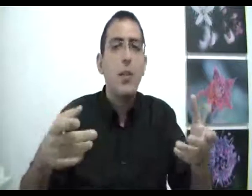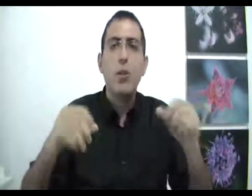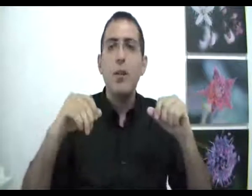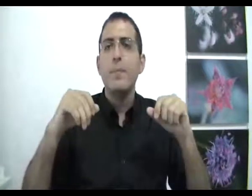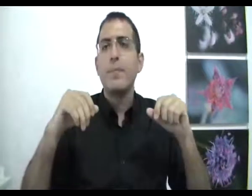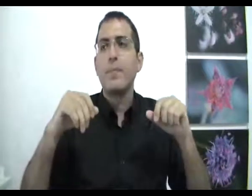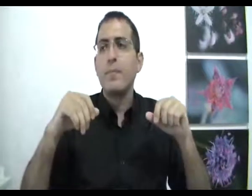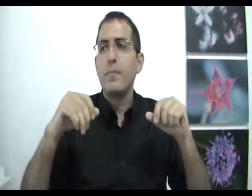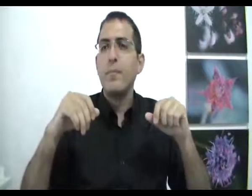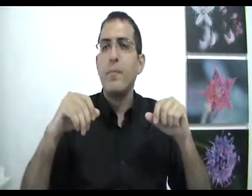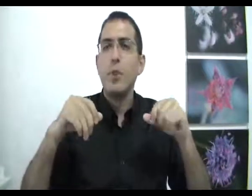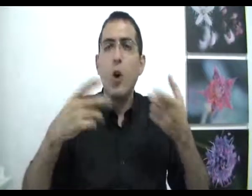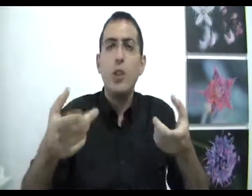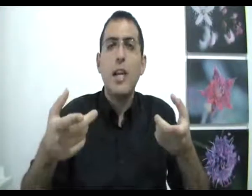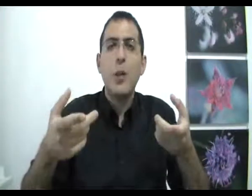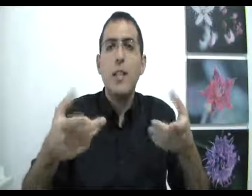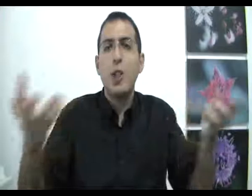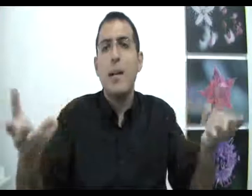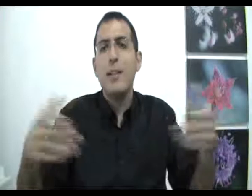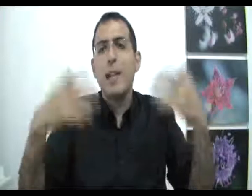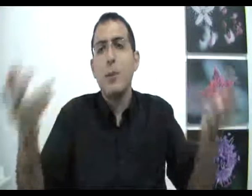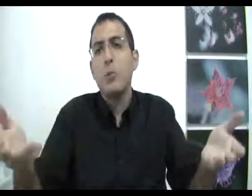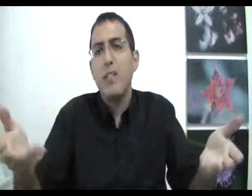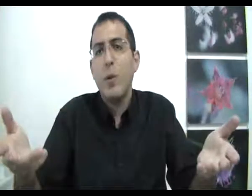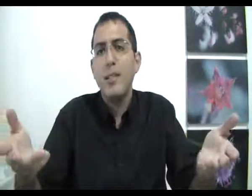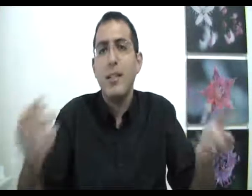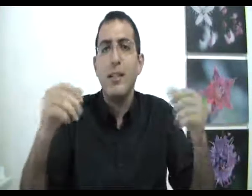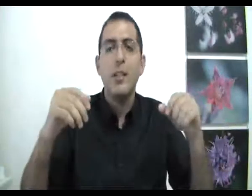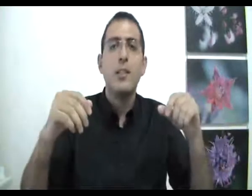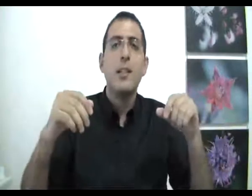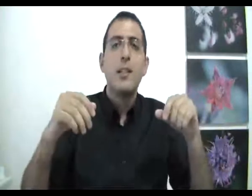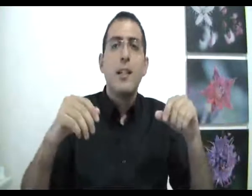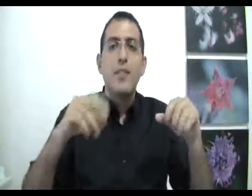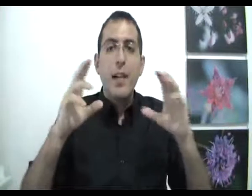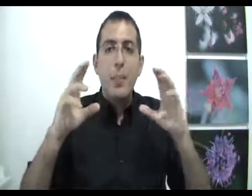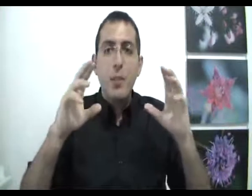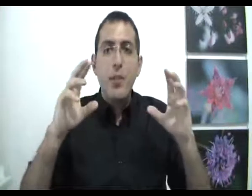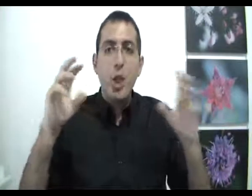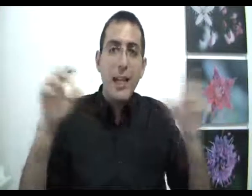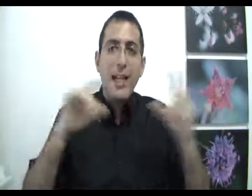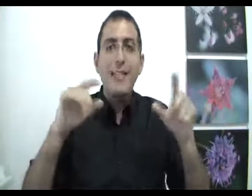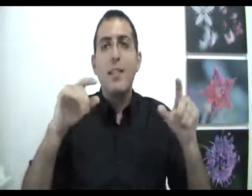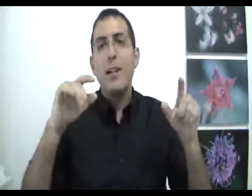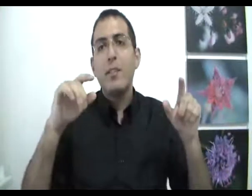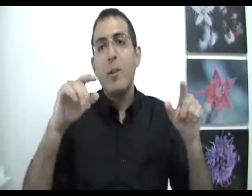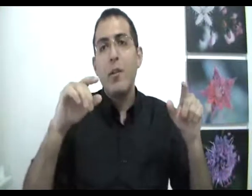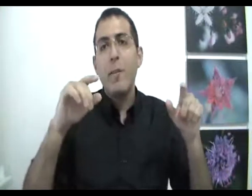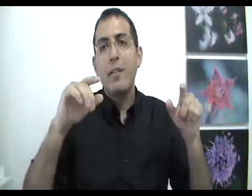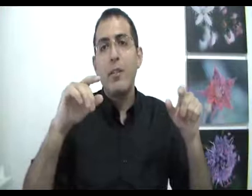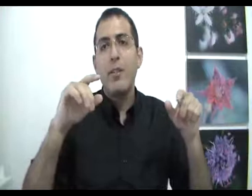אותו, או ששייך לומר שלא בחרת כי בשום שלב לא רצית. ובשביל לא להיכנס לדבר על זה של מה שאמרתי עכשיו,